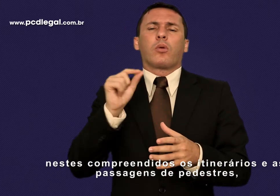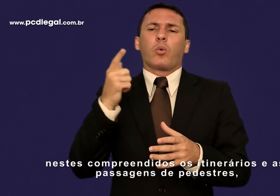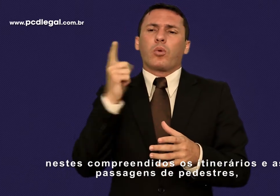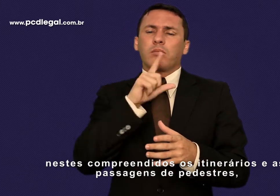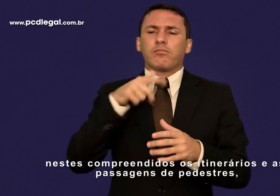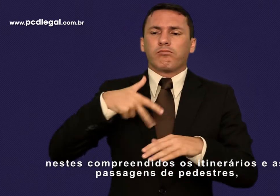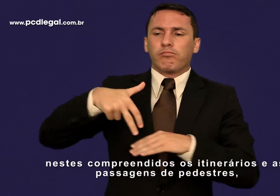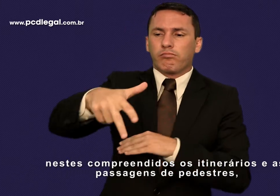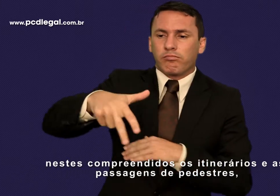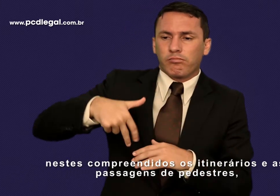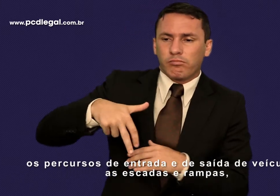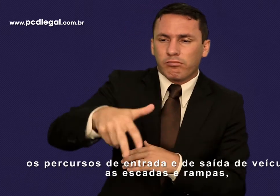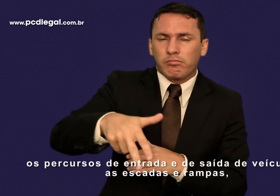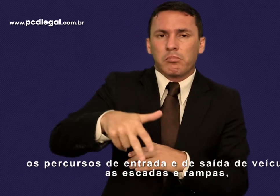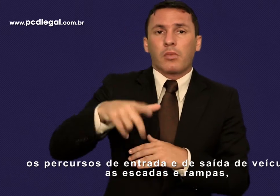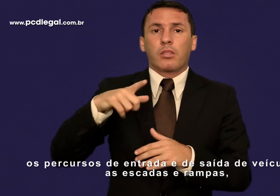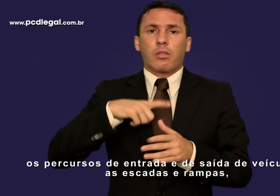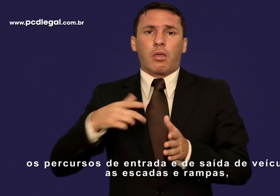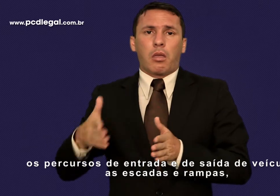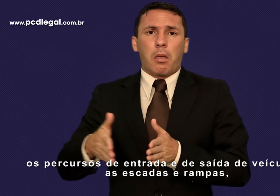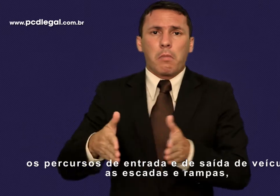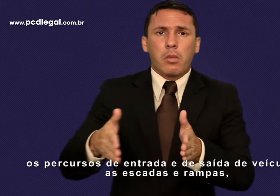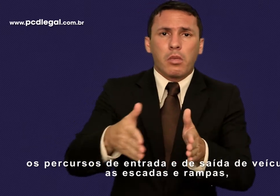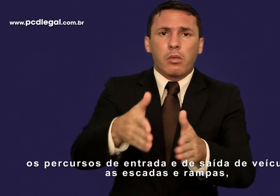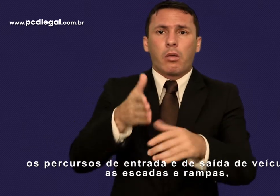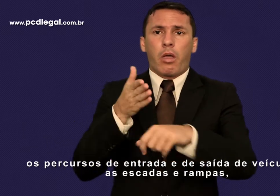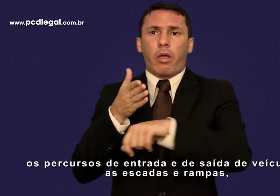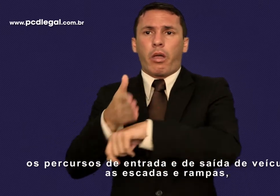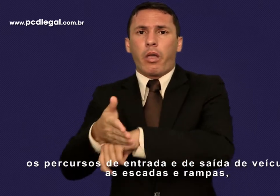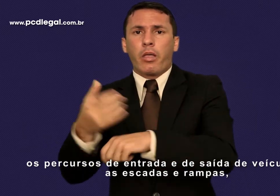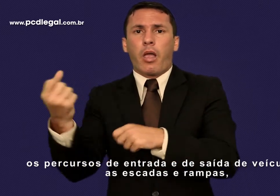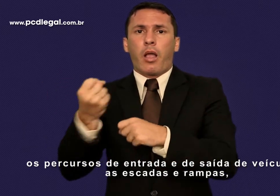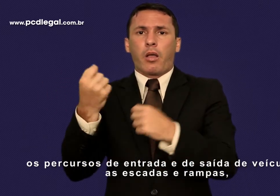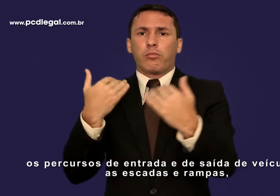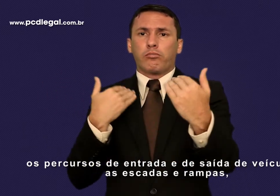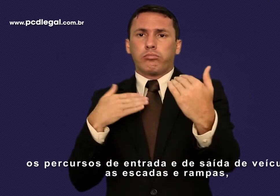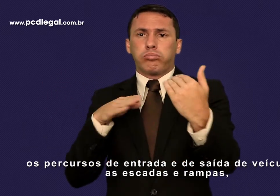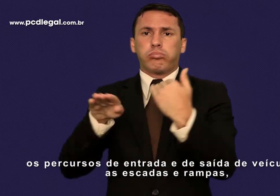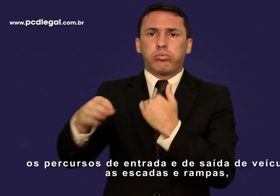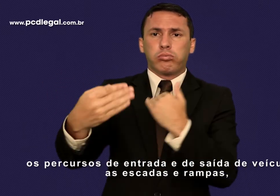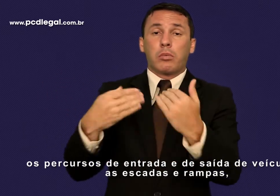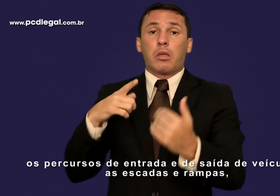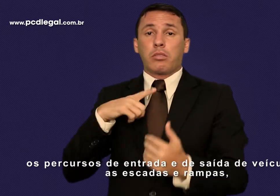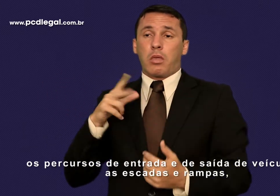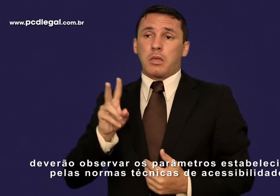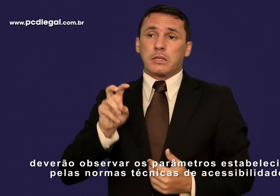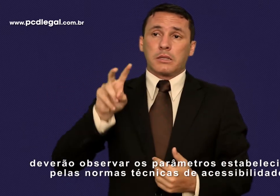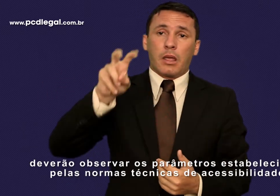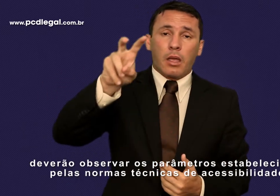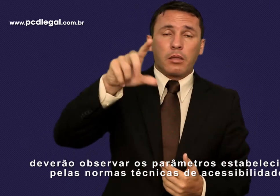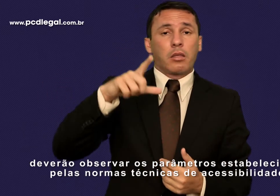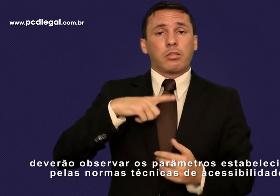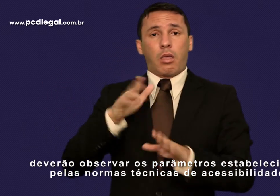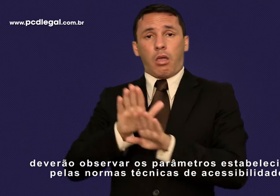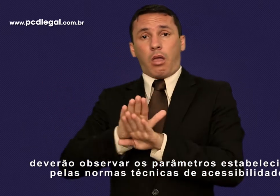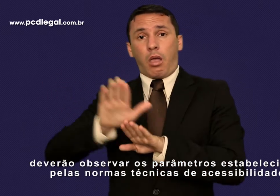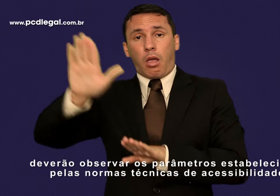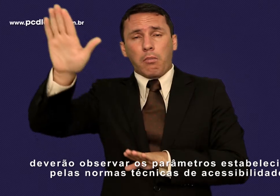passagens de pedestres, os percursos de entrada e de saída de veículos, as escadas e rampas, deverão observar os parâmetros